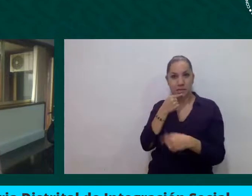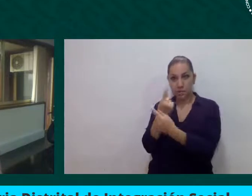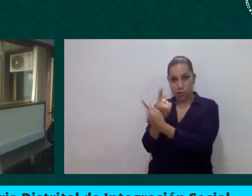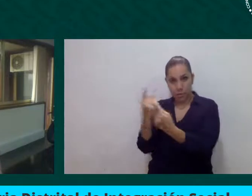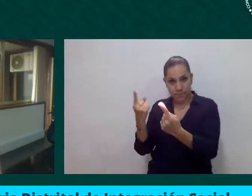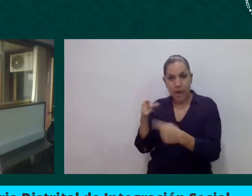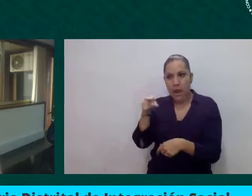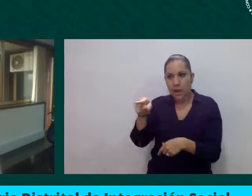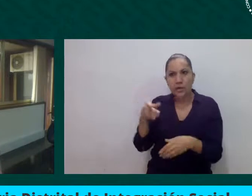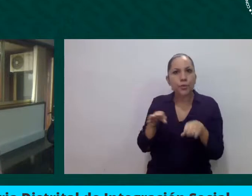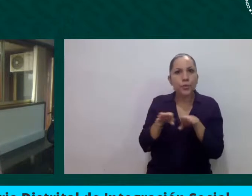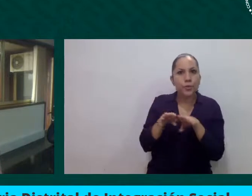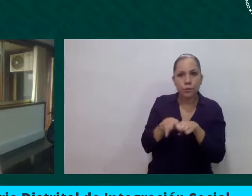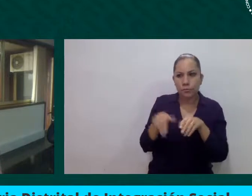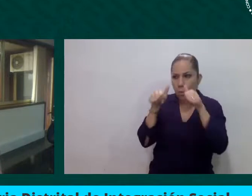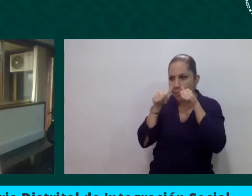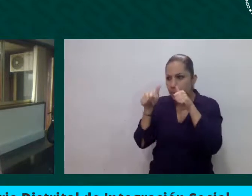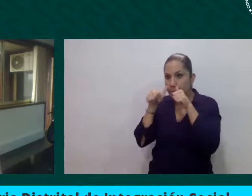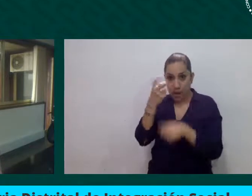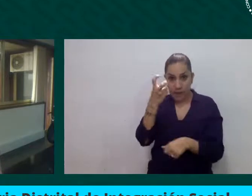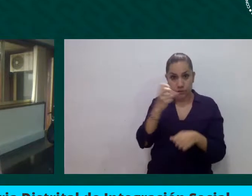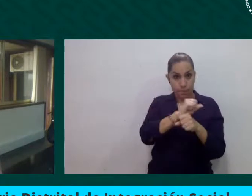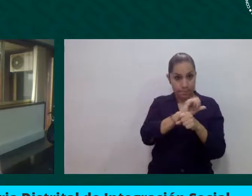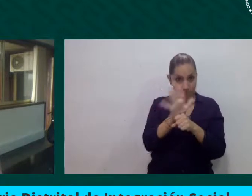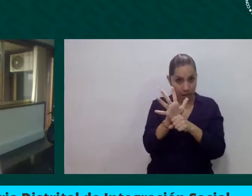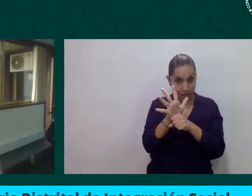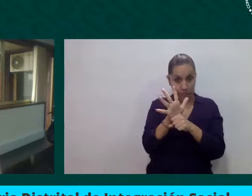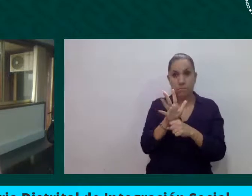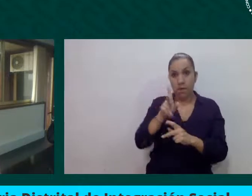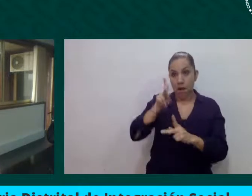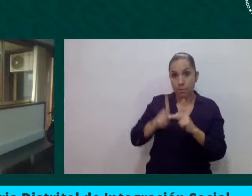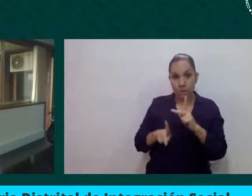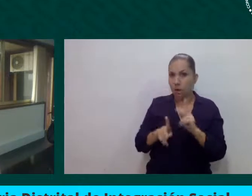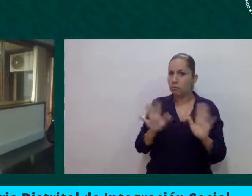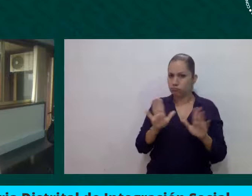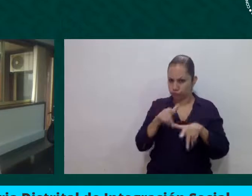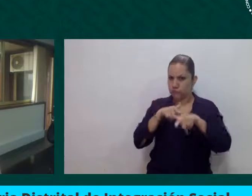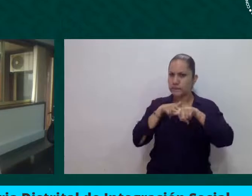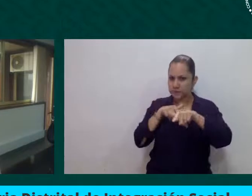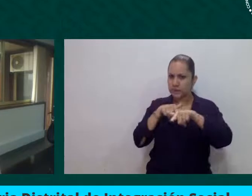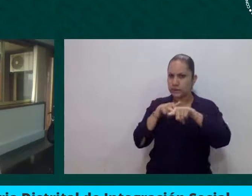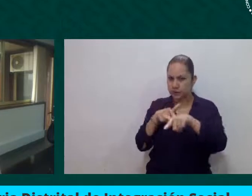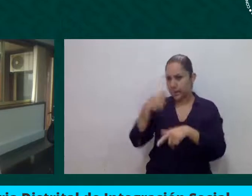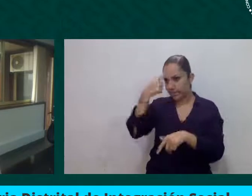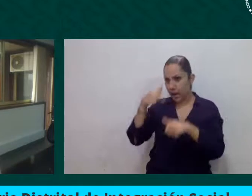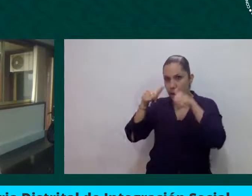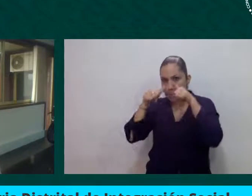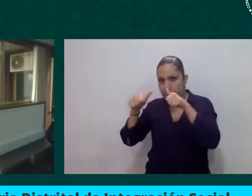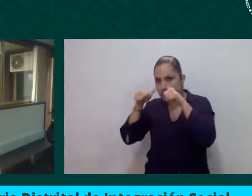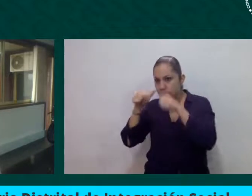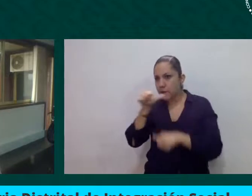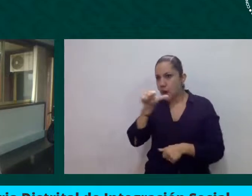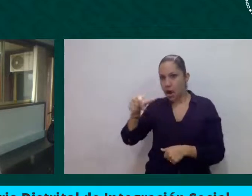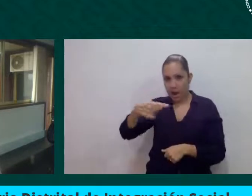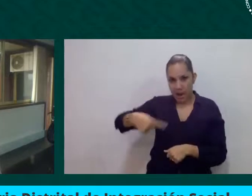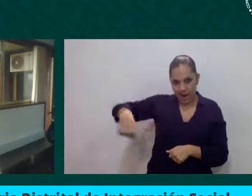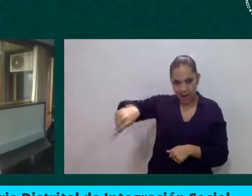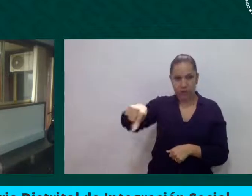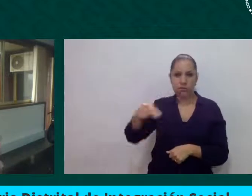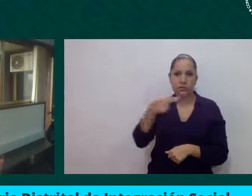alimentación adecuada para atacar la desnutrición infantil. Muchos migrantes han partido de nuestra ciudad